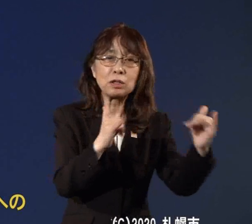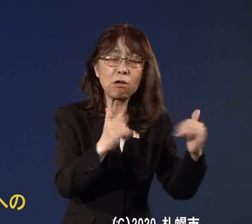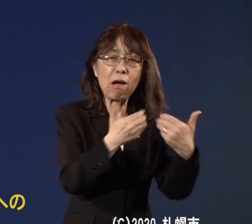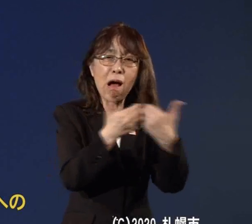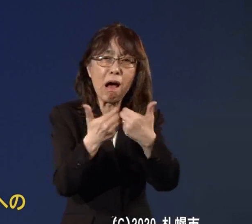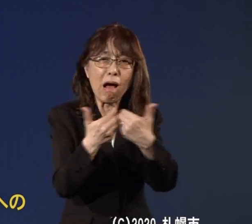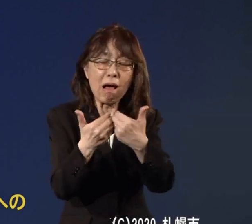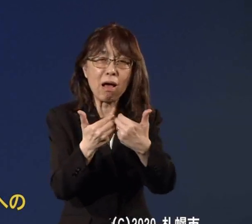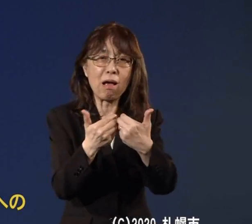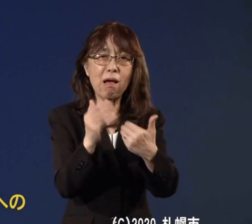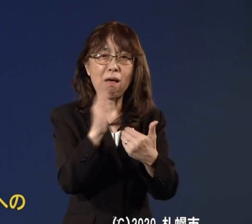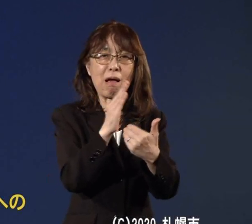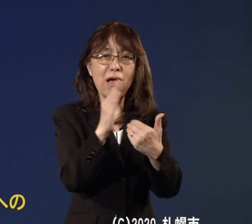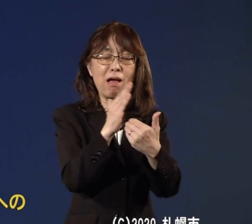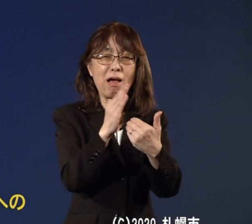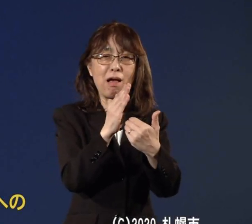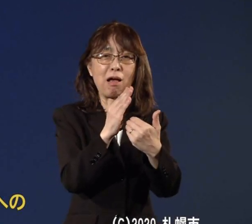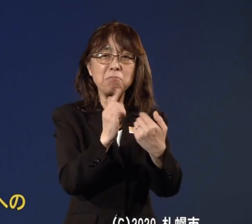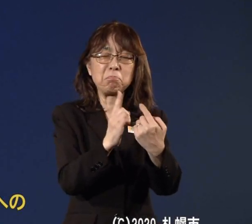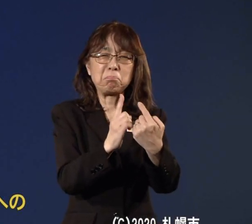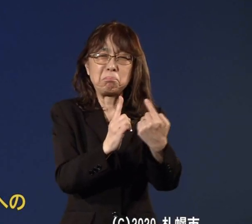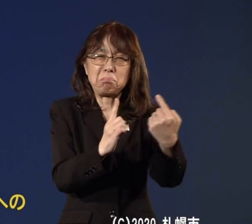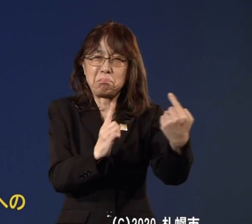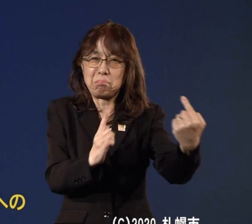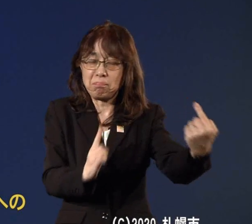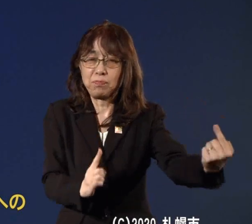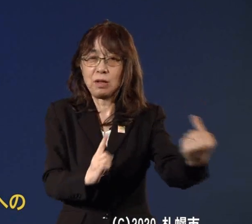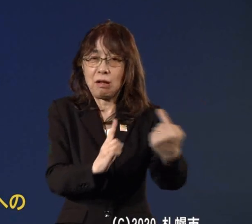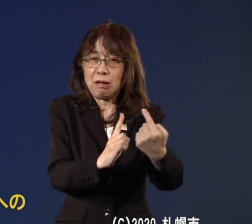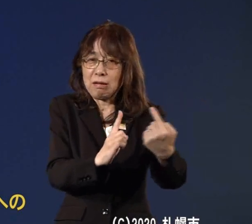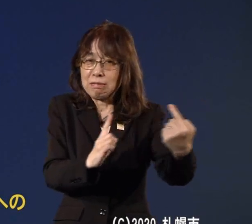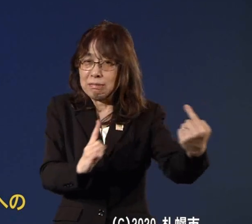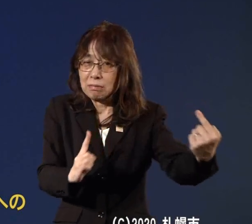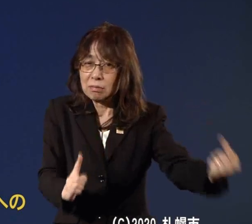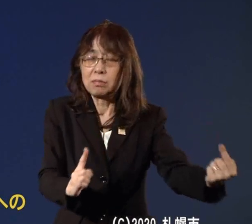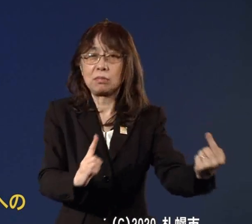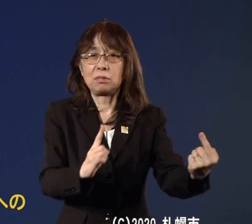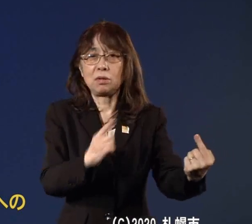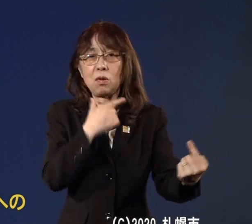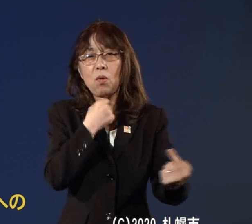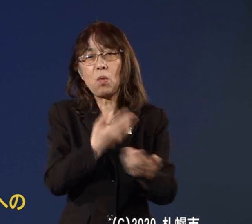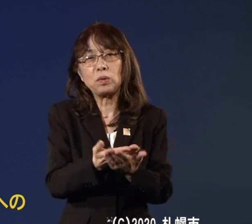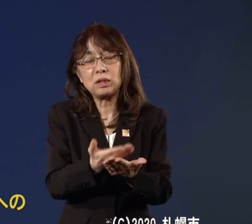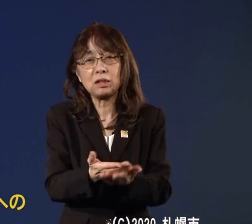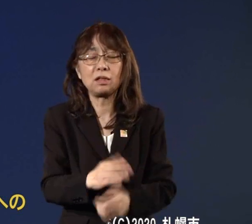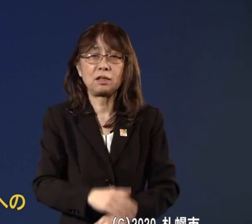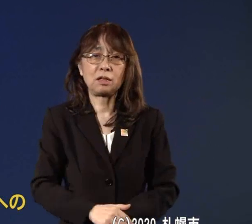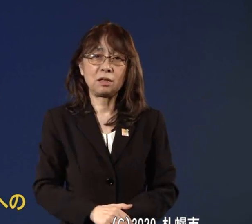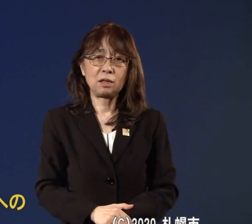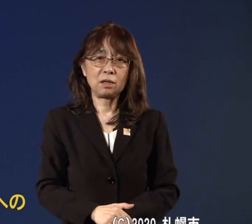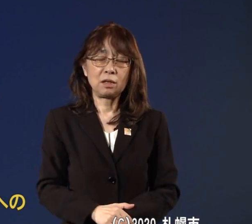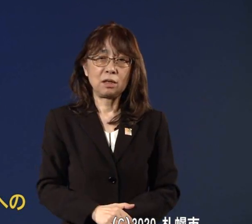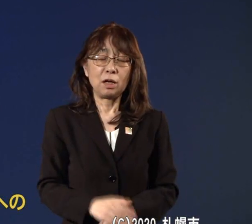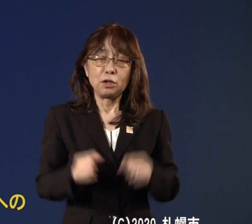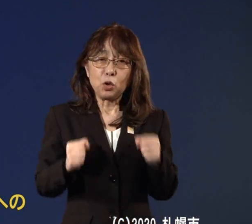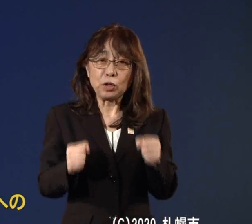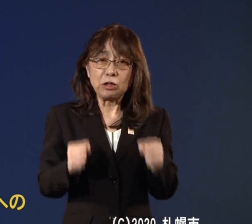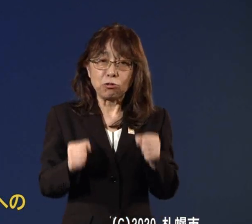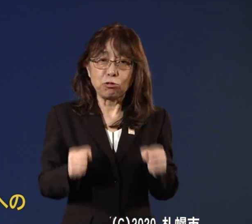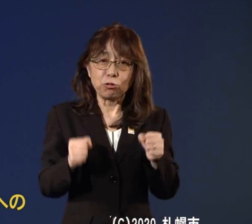がるという状況はぜひ避けていただきたいというふうに思いますジョギングですとか散歩のと